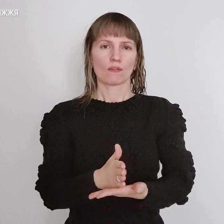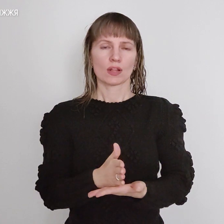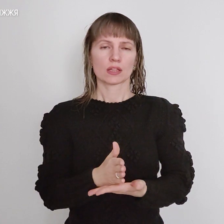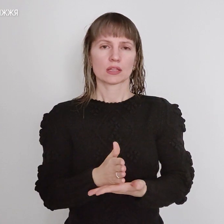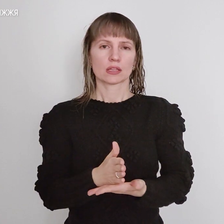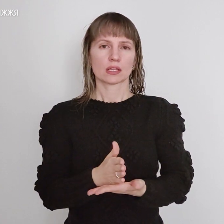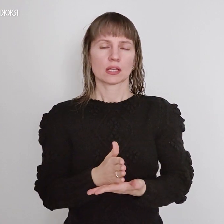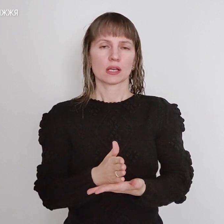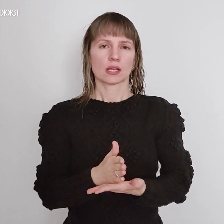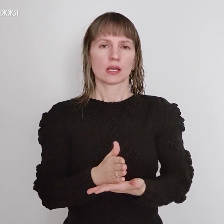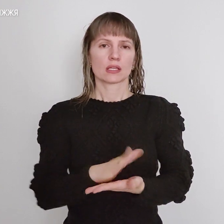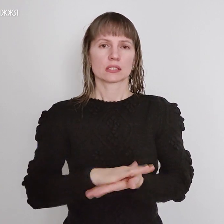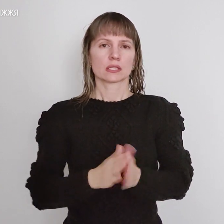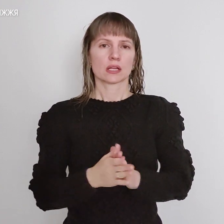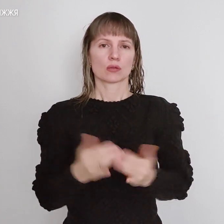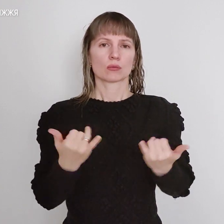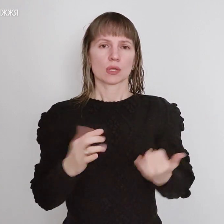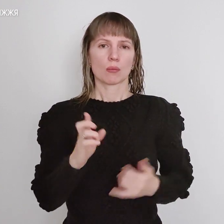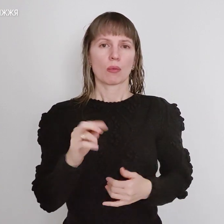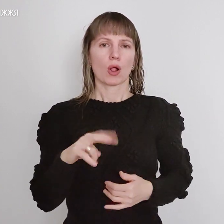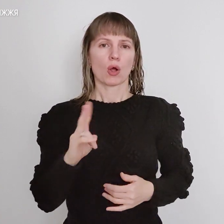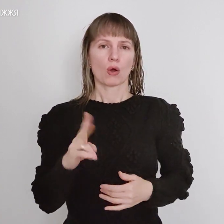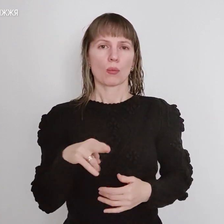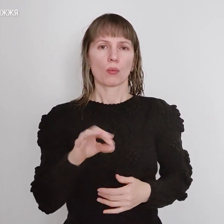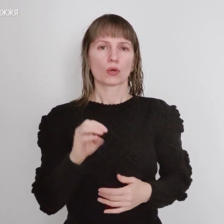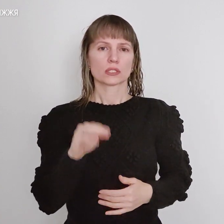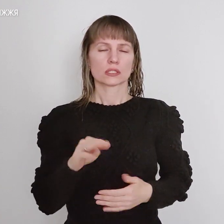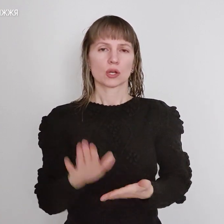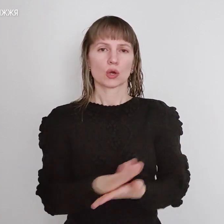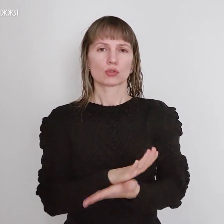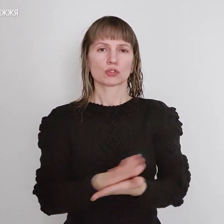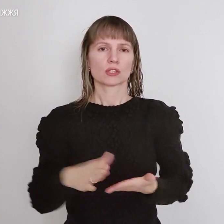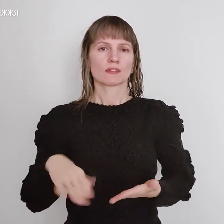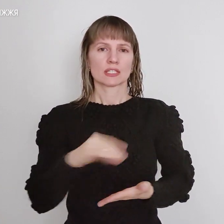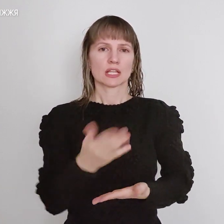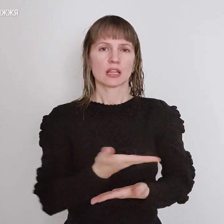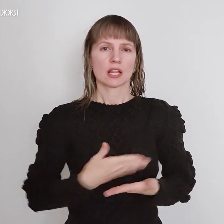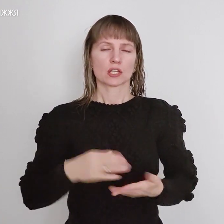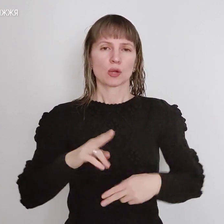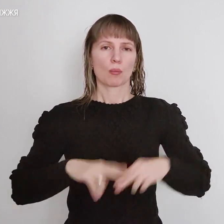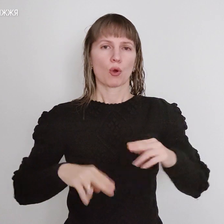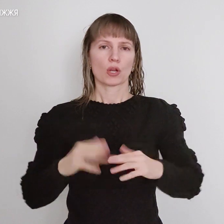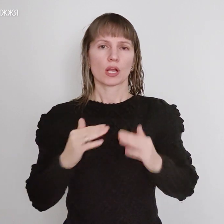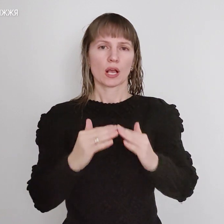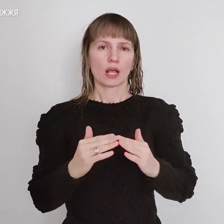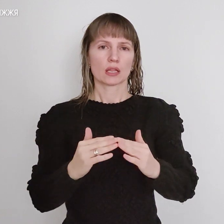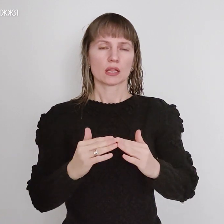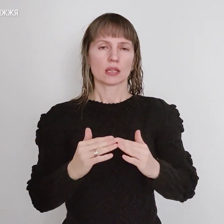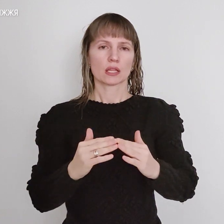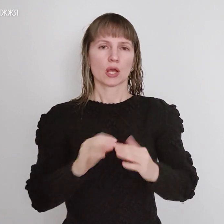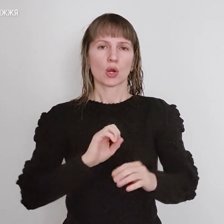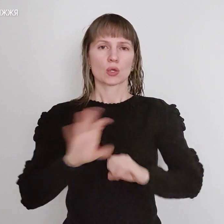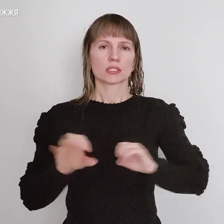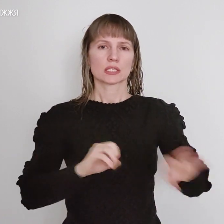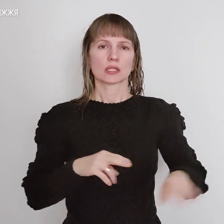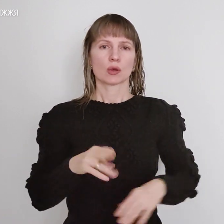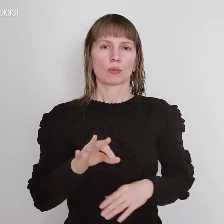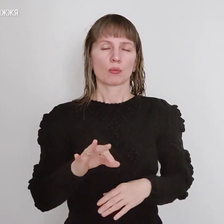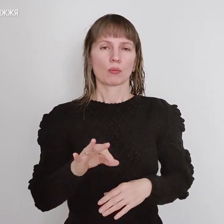Нараз був пост розчищений. Всі наші барикади розкидані по обочинах.